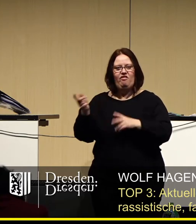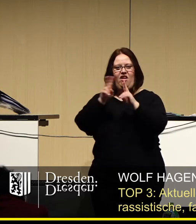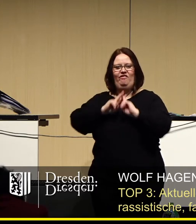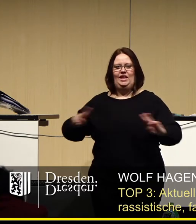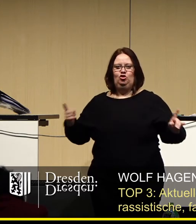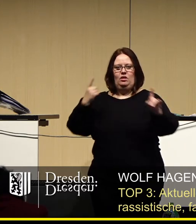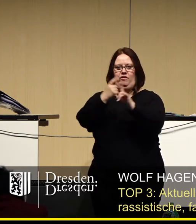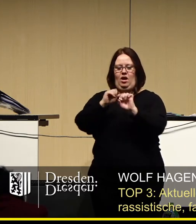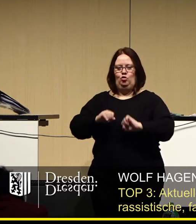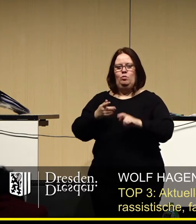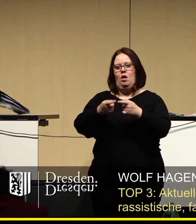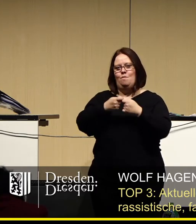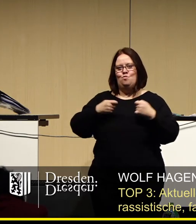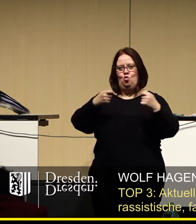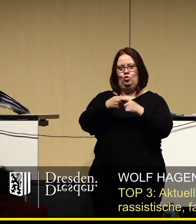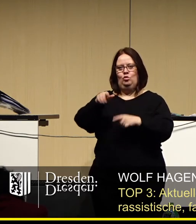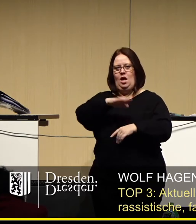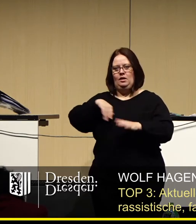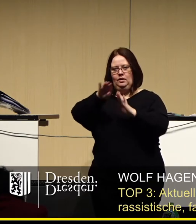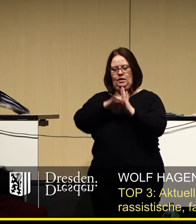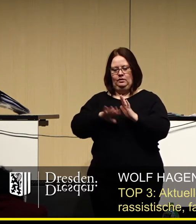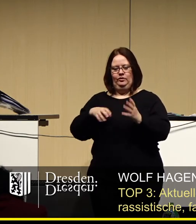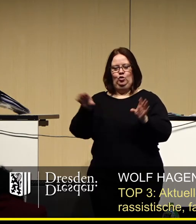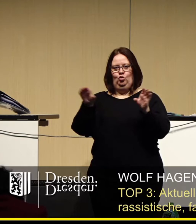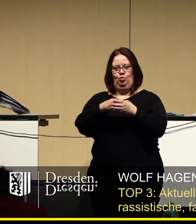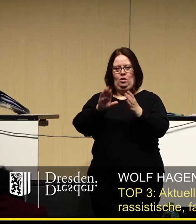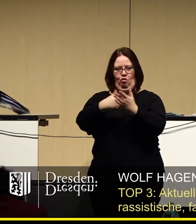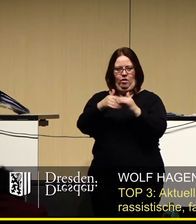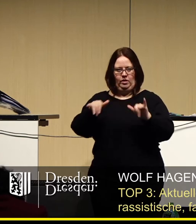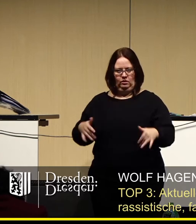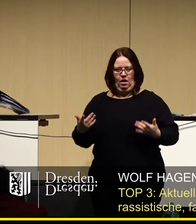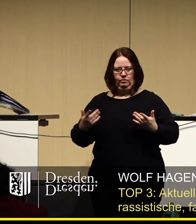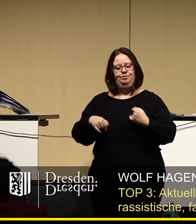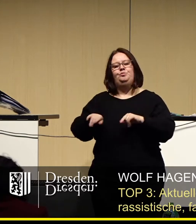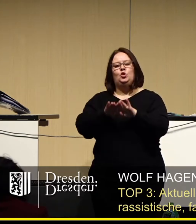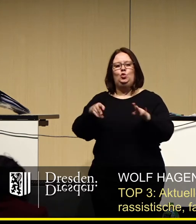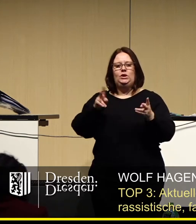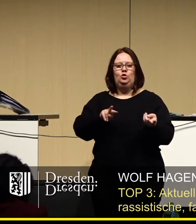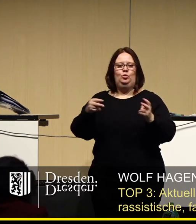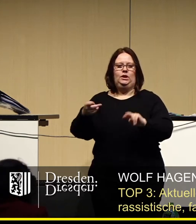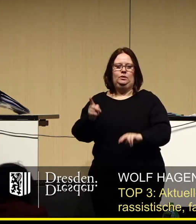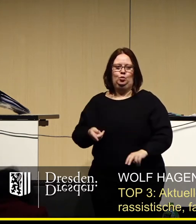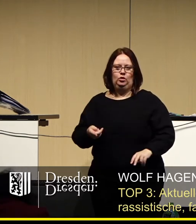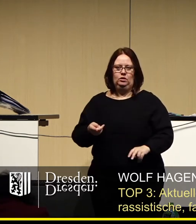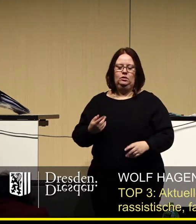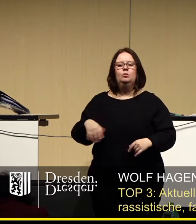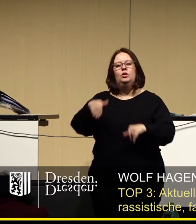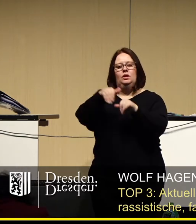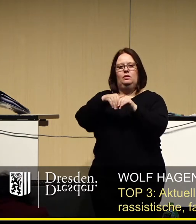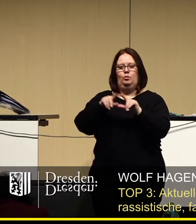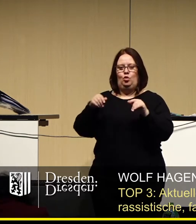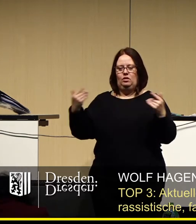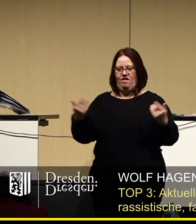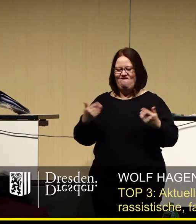Über Bundes und Landesgesetze ist den Kommunen die Aufgabe zugewiesen, dieses Grundrecht umzusetzen. Im Kern bedeutet